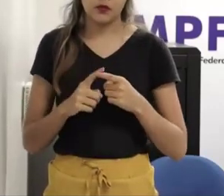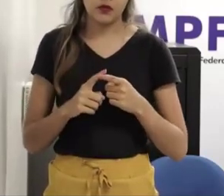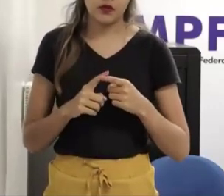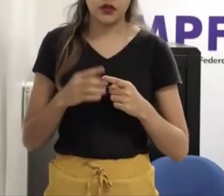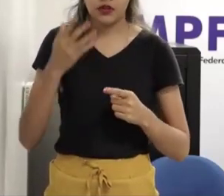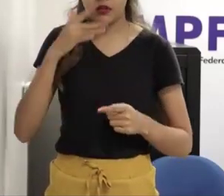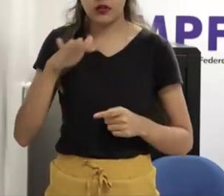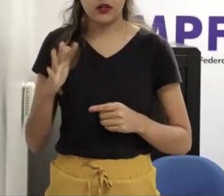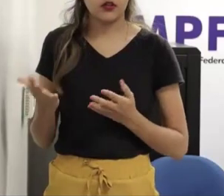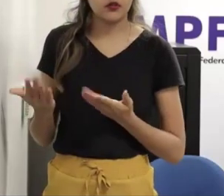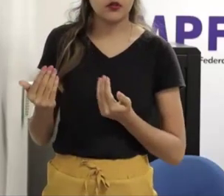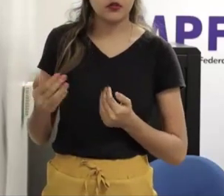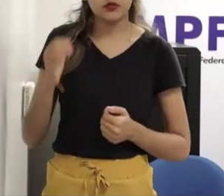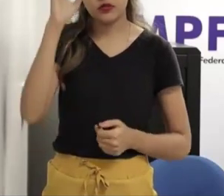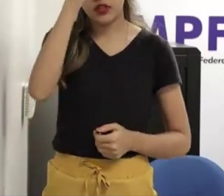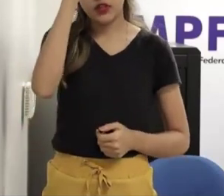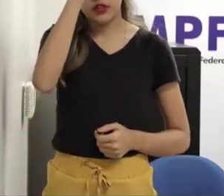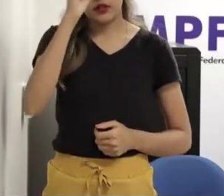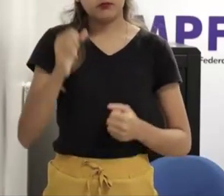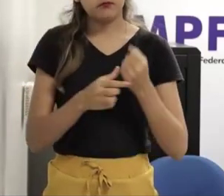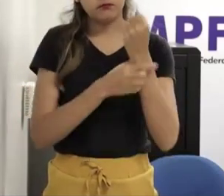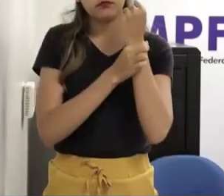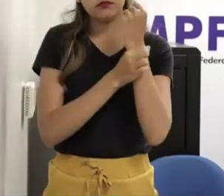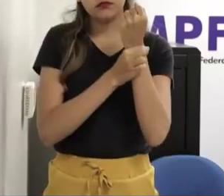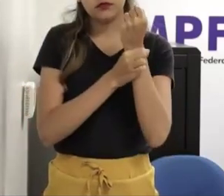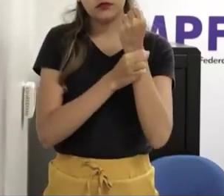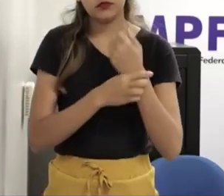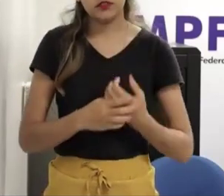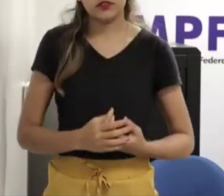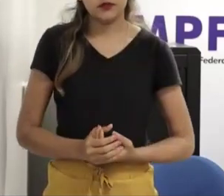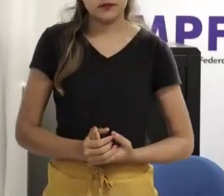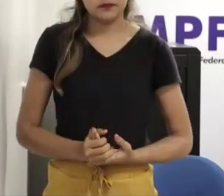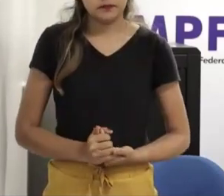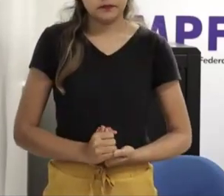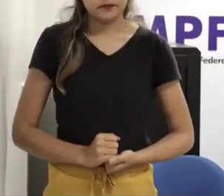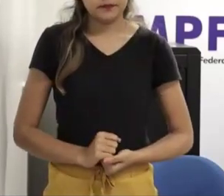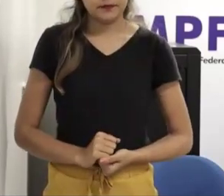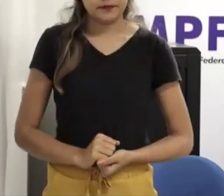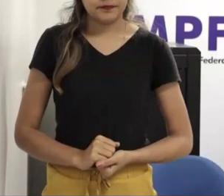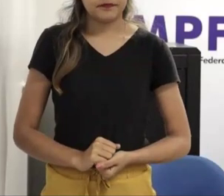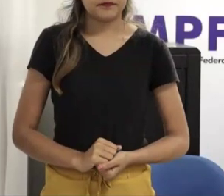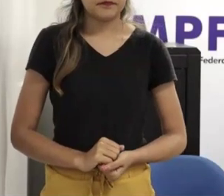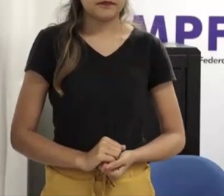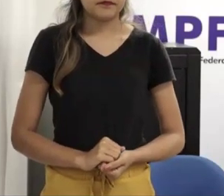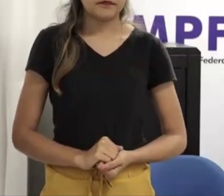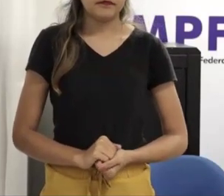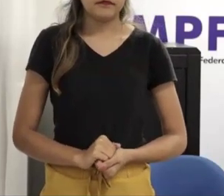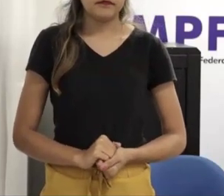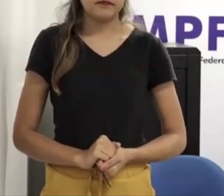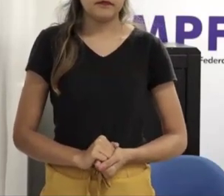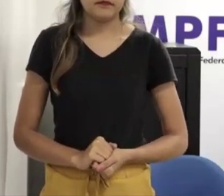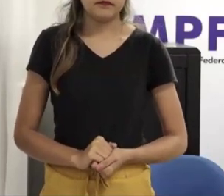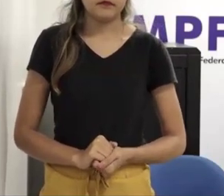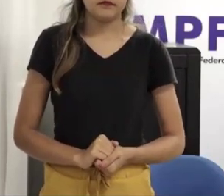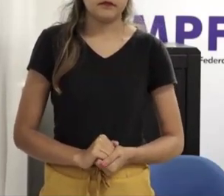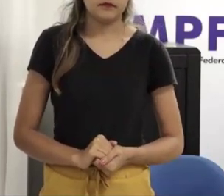né a gente está falando de sexualidade infantil mas não está falando para a criança a está falando para os pais